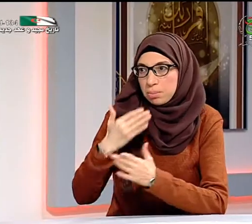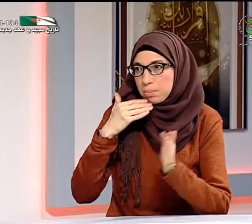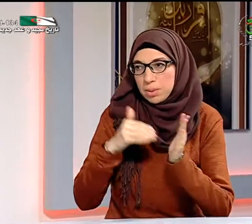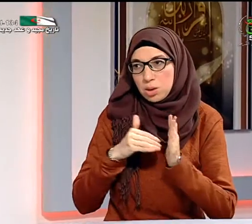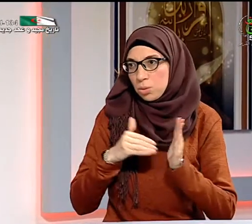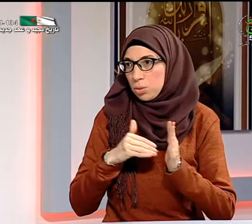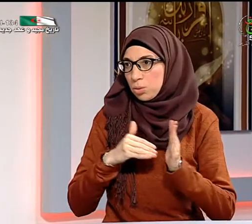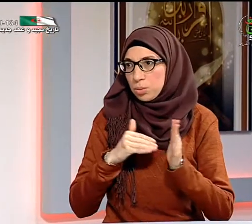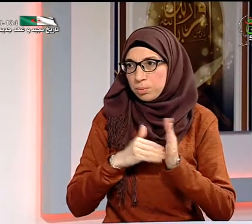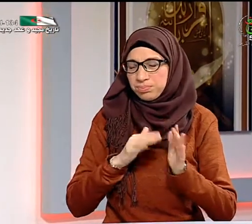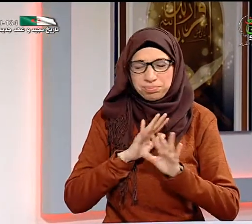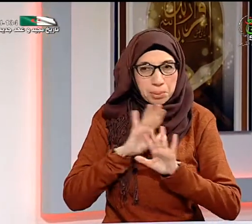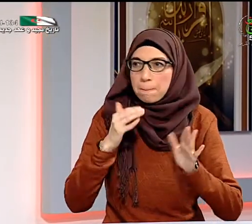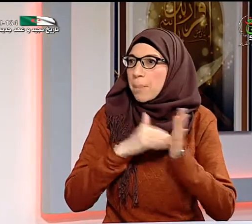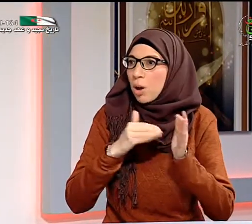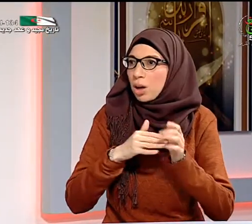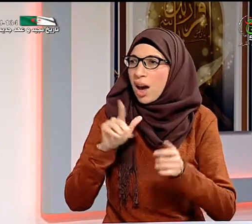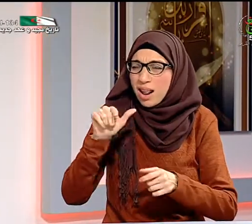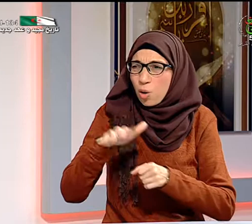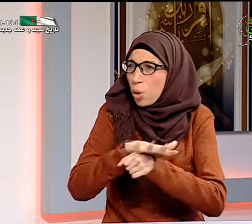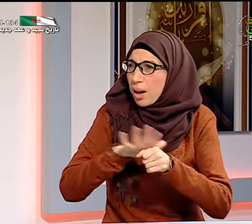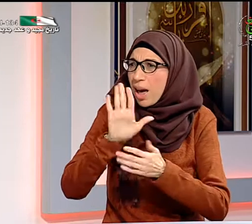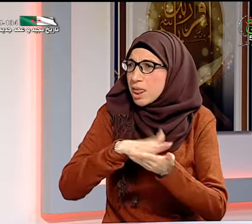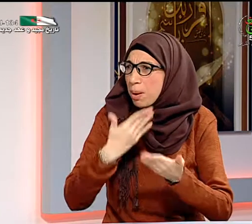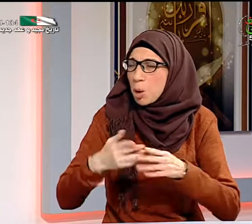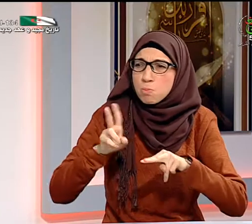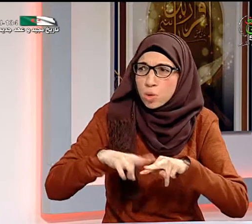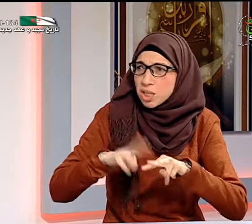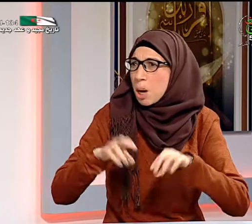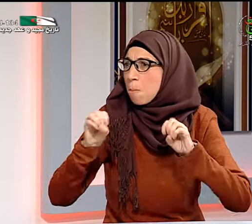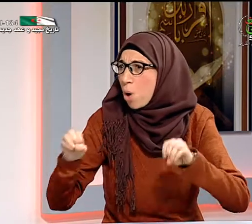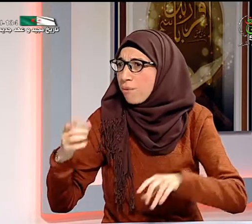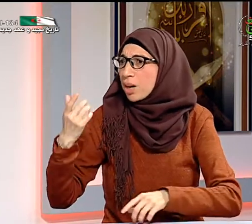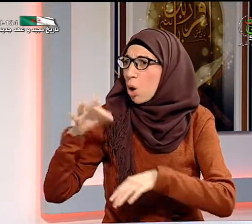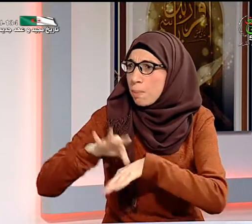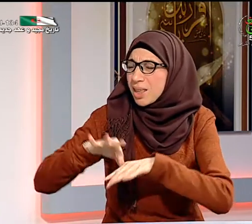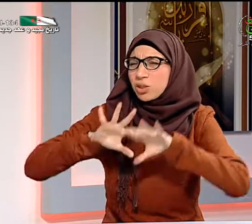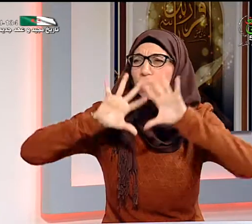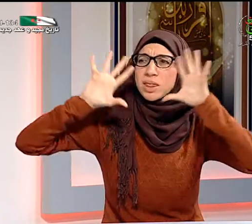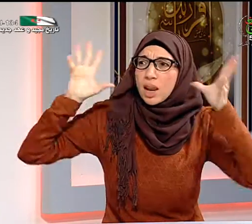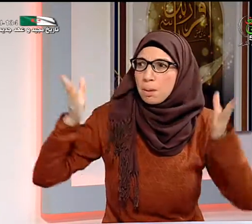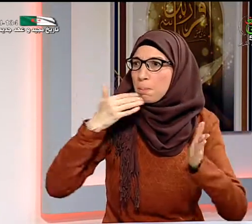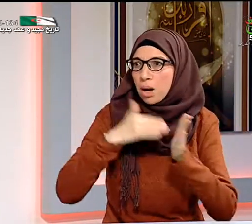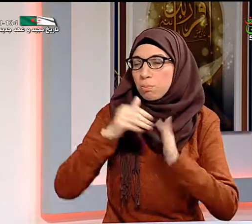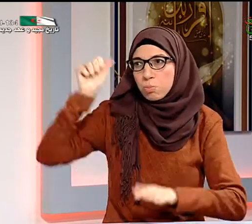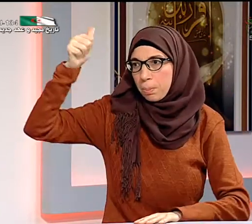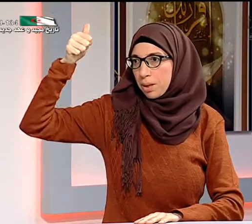أفضل نموذج هو النموذج الأمريكي يعني هناك مترجمين في جميع